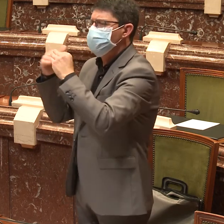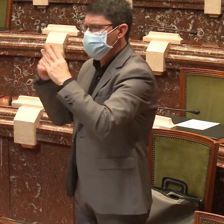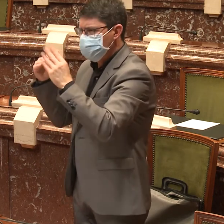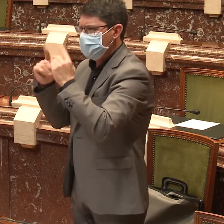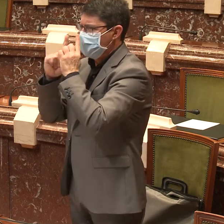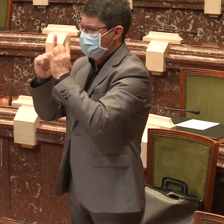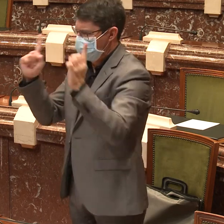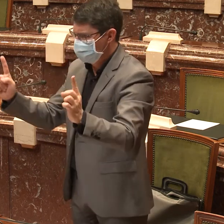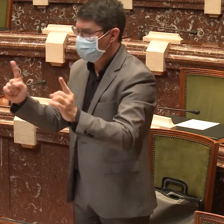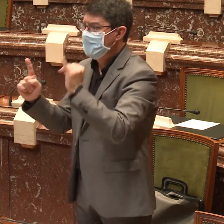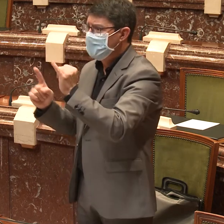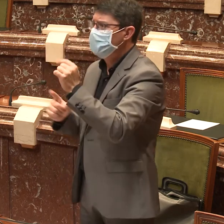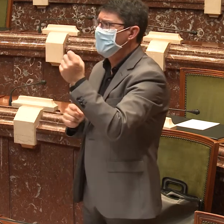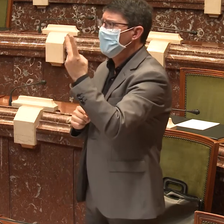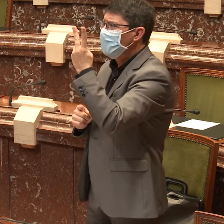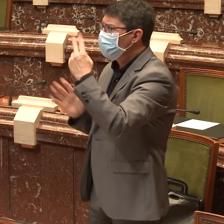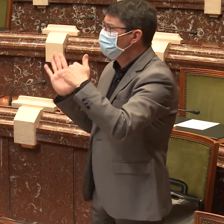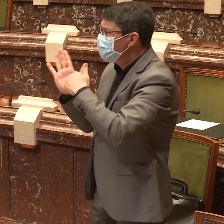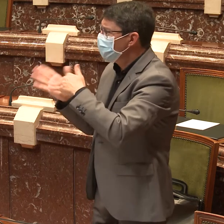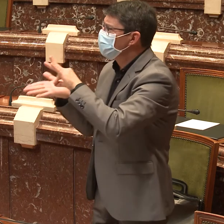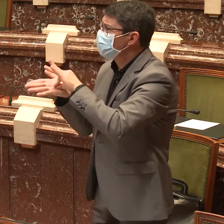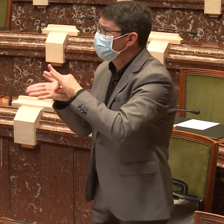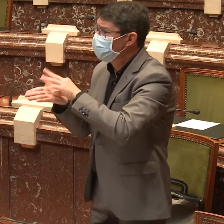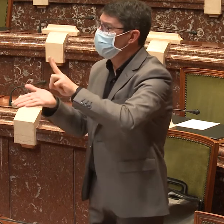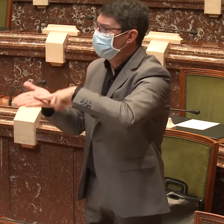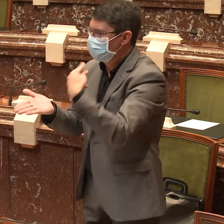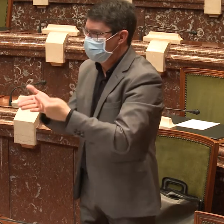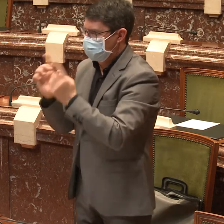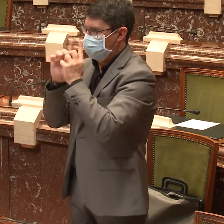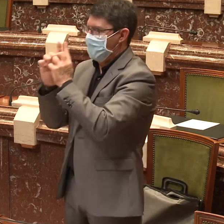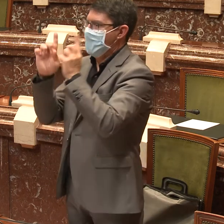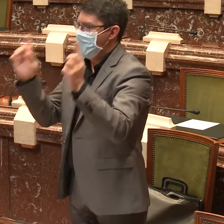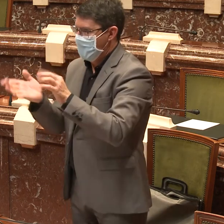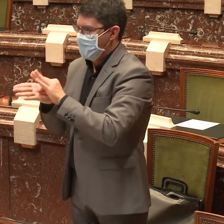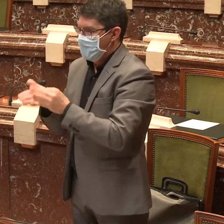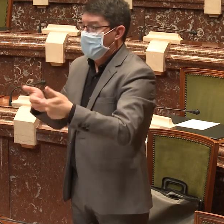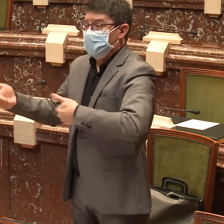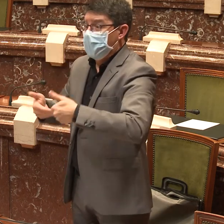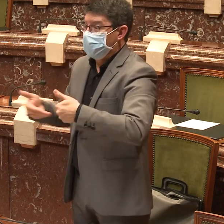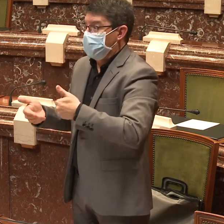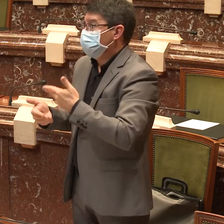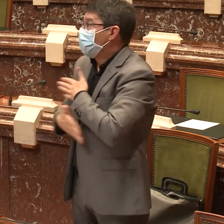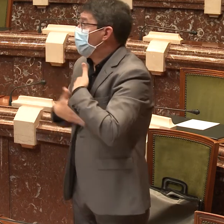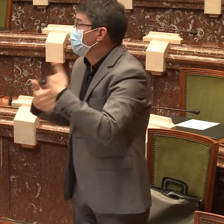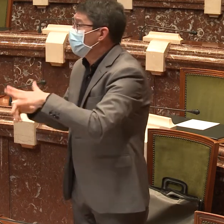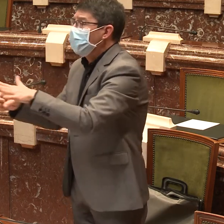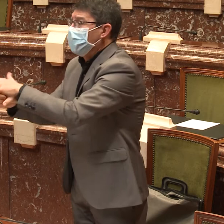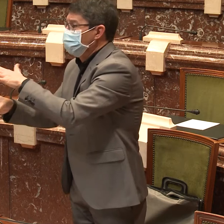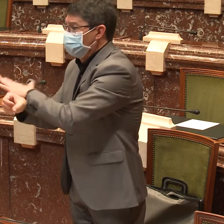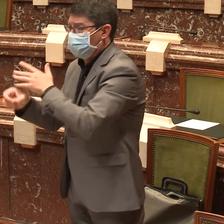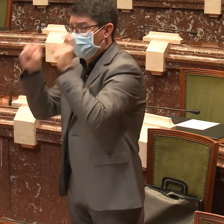Bueno, antes quiero mencionar a que al año atendemos casi 2.000 servicios